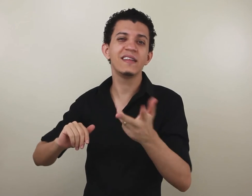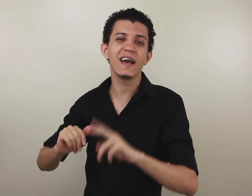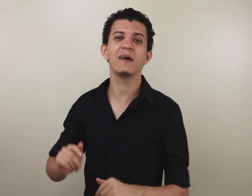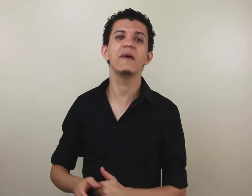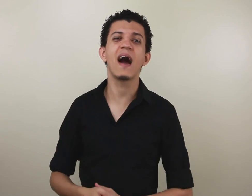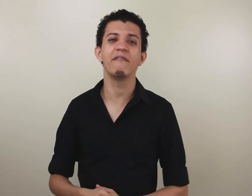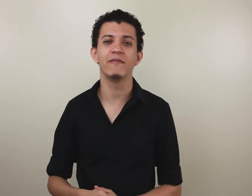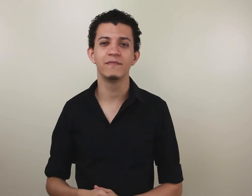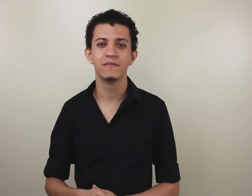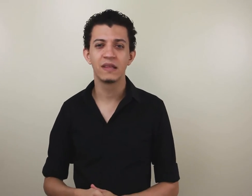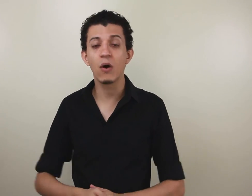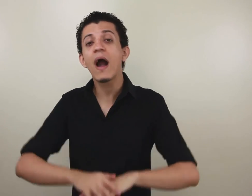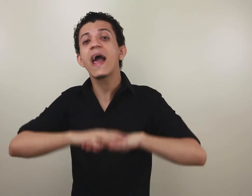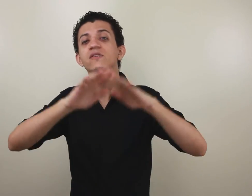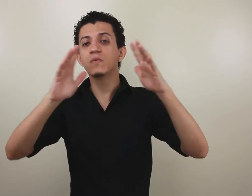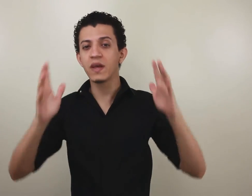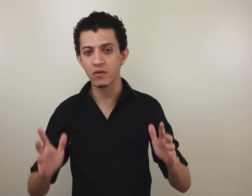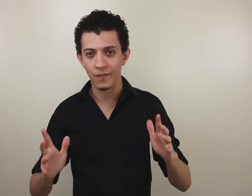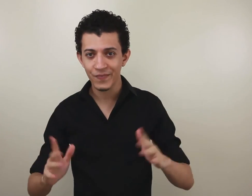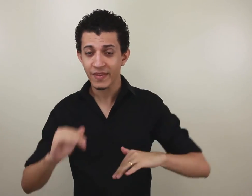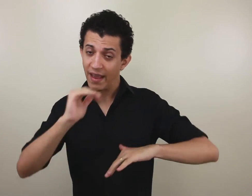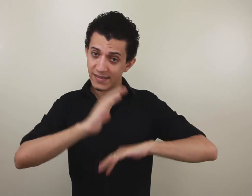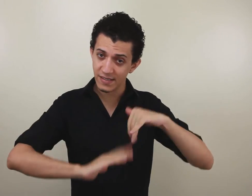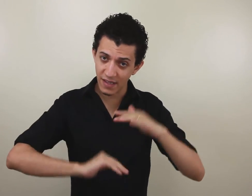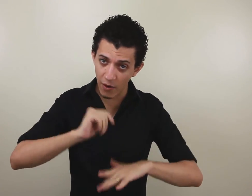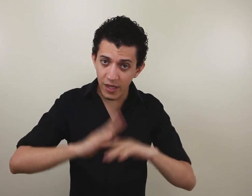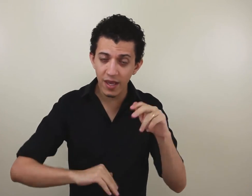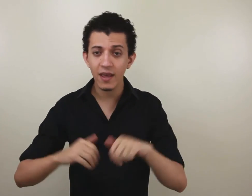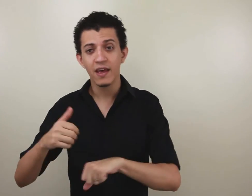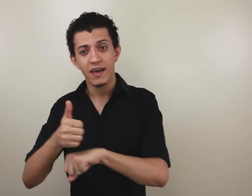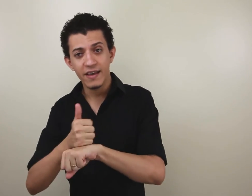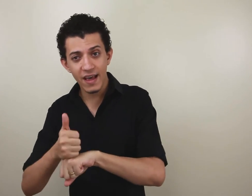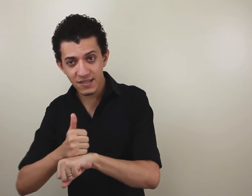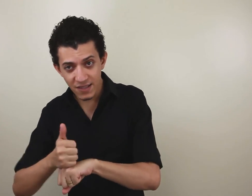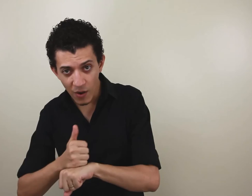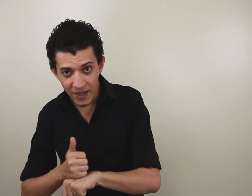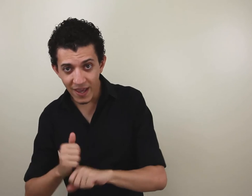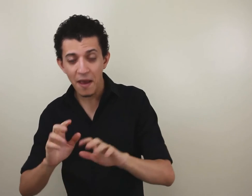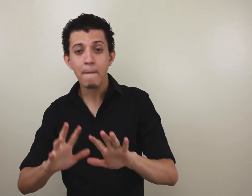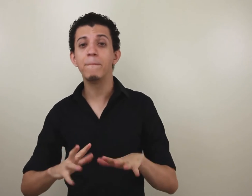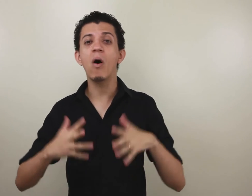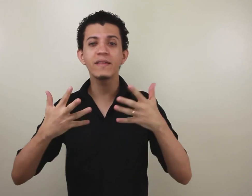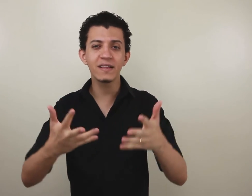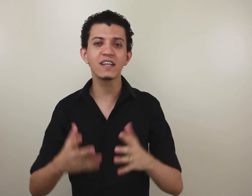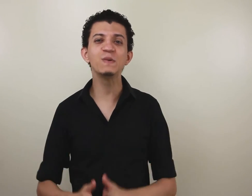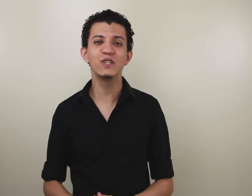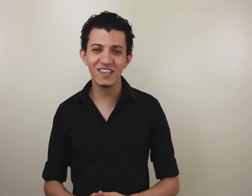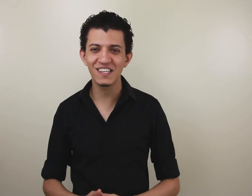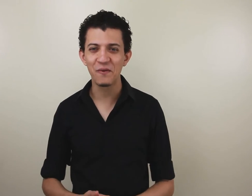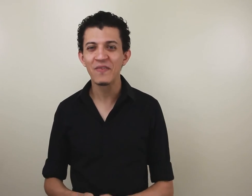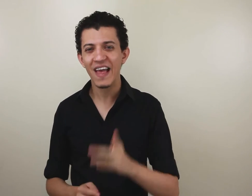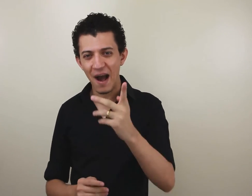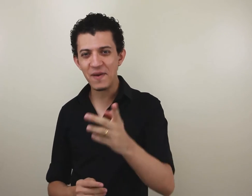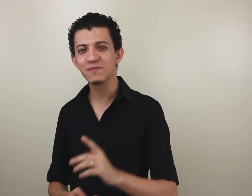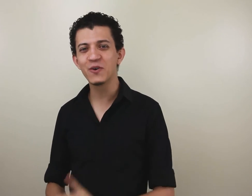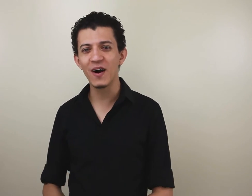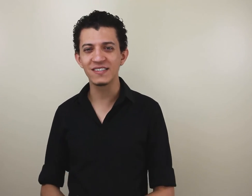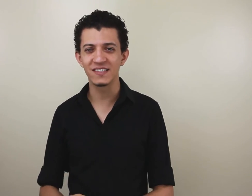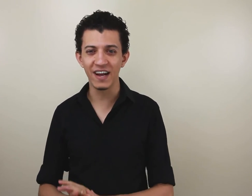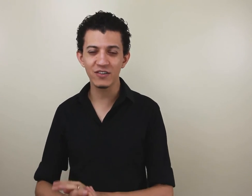intercambiado. Então, resumindo, esse sinal aqui e esse sinal aqui podem transmitir, sim, a mesma nuance. Tanto